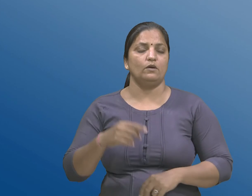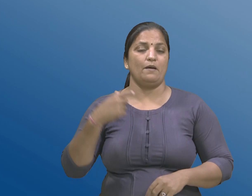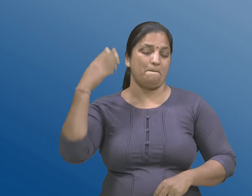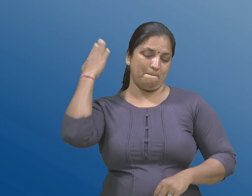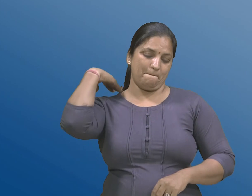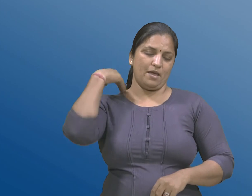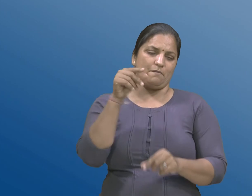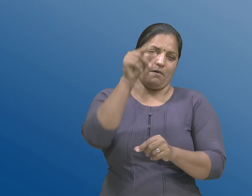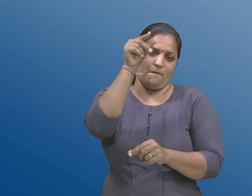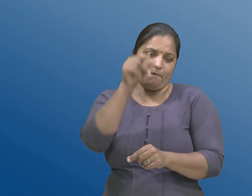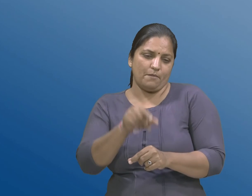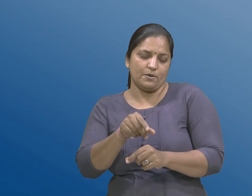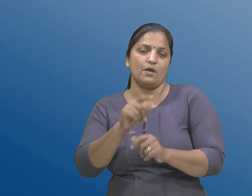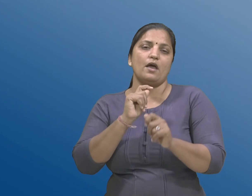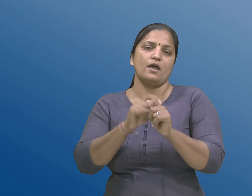कारेक्षन ताने असर करे छे,